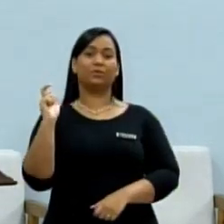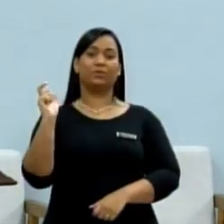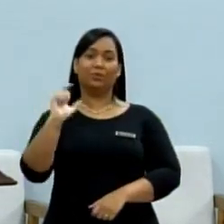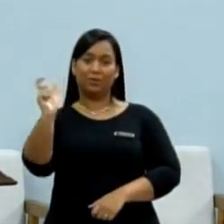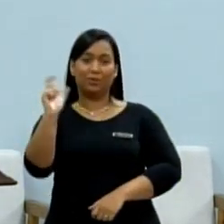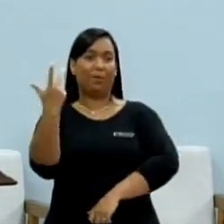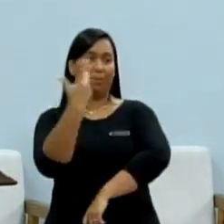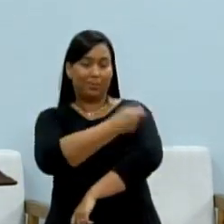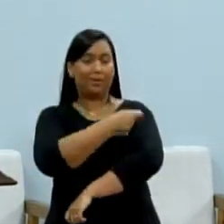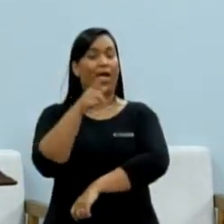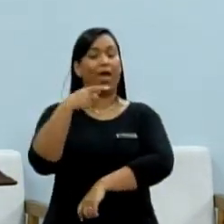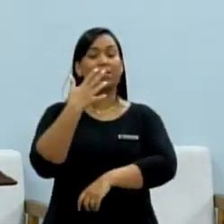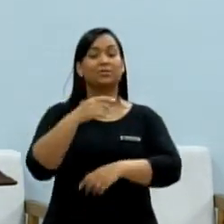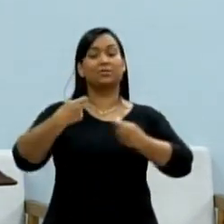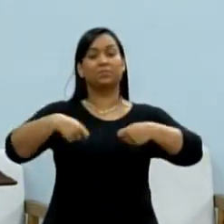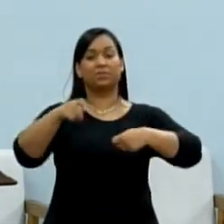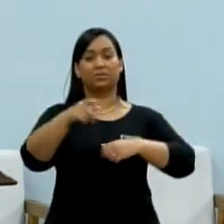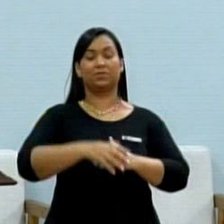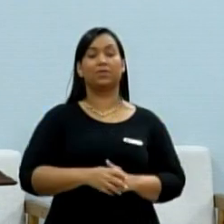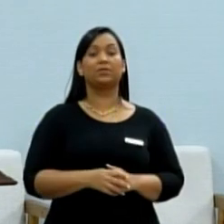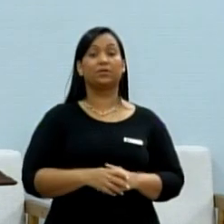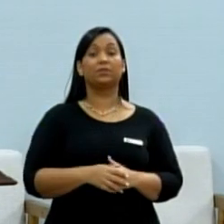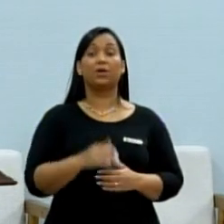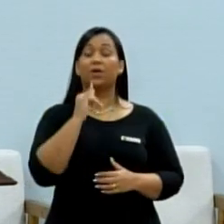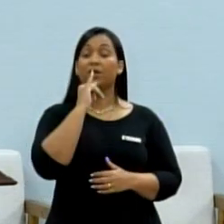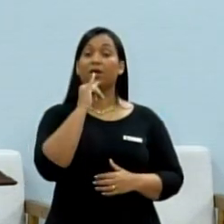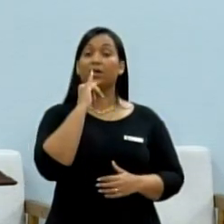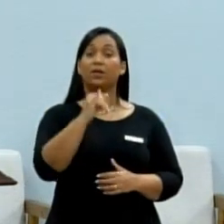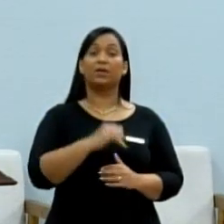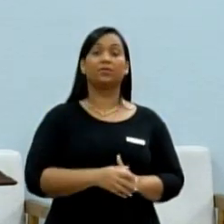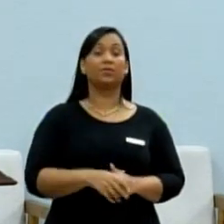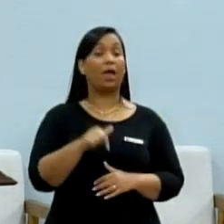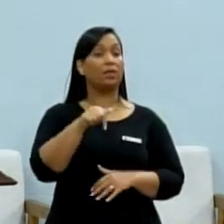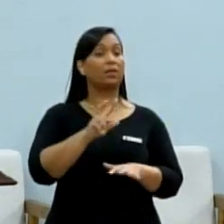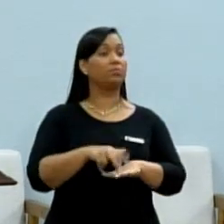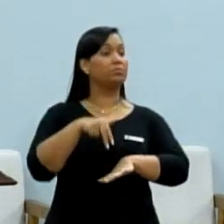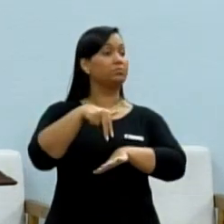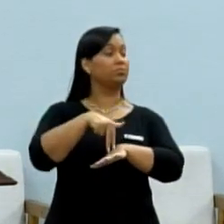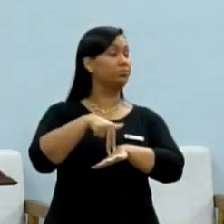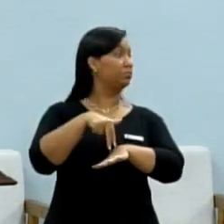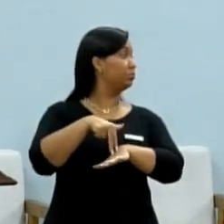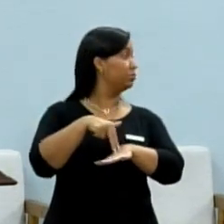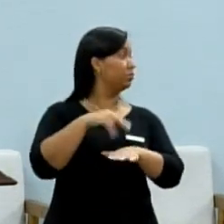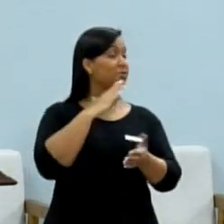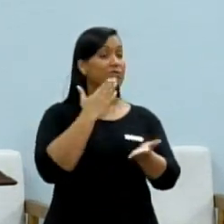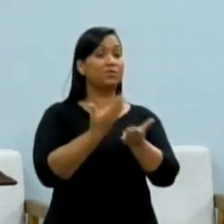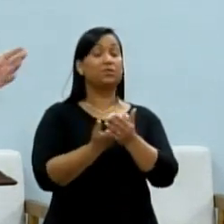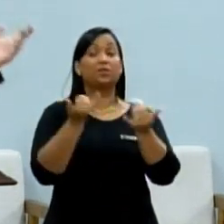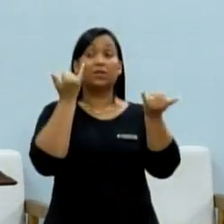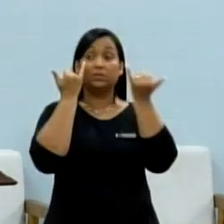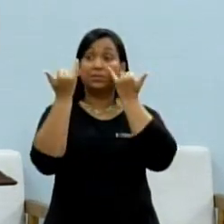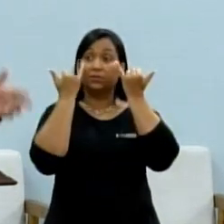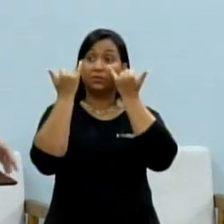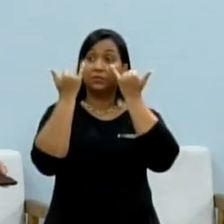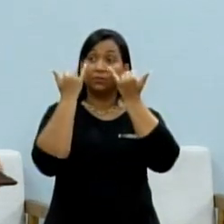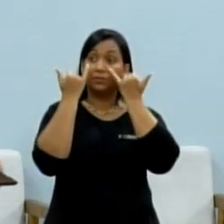Então, eu quero deixar registrado aqui nessa tribuna esse requerimento, as informações